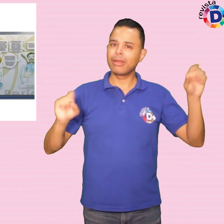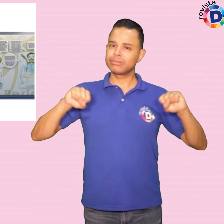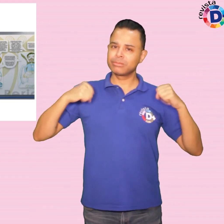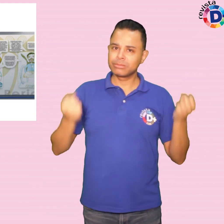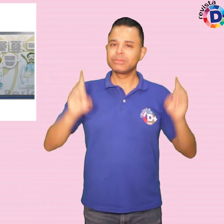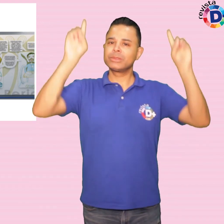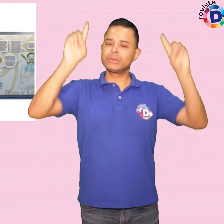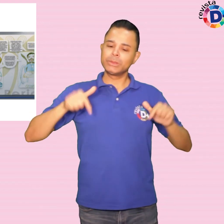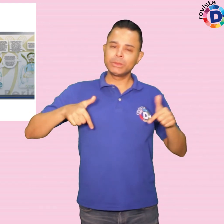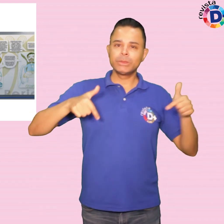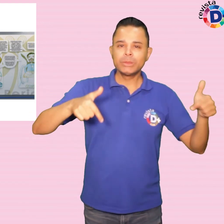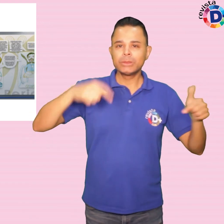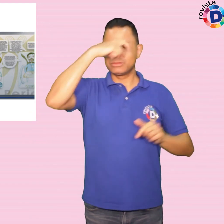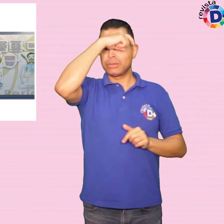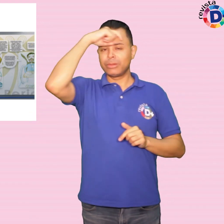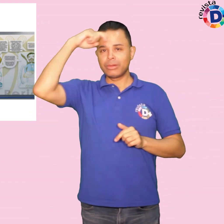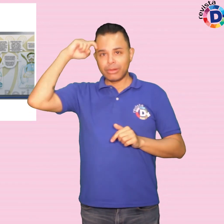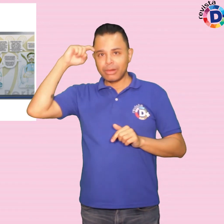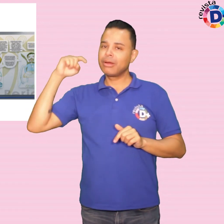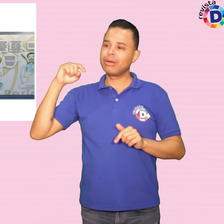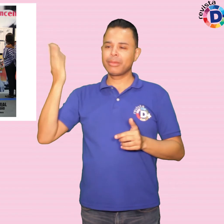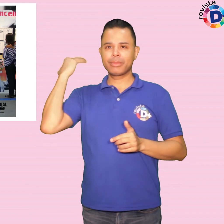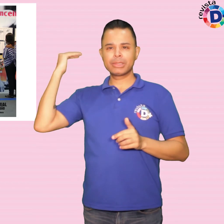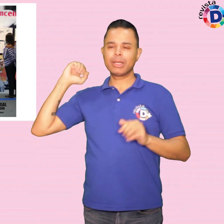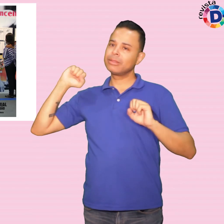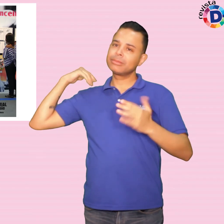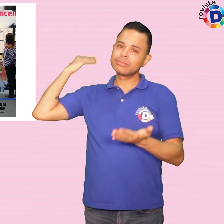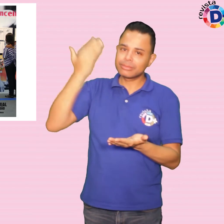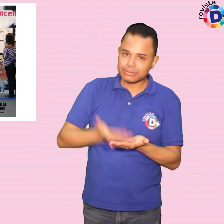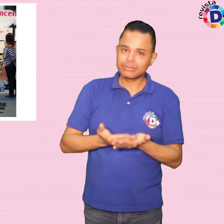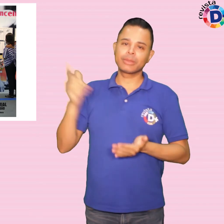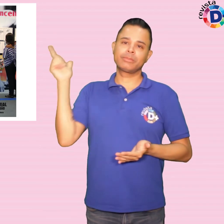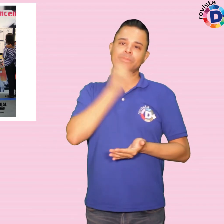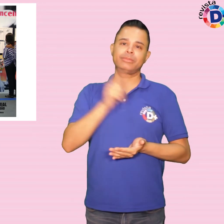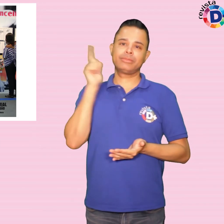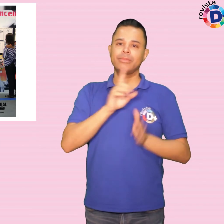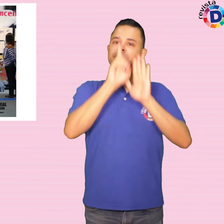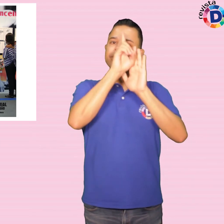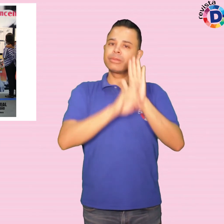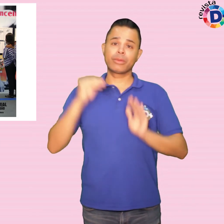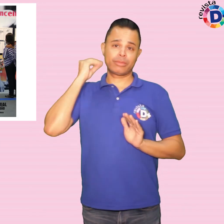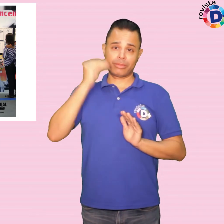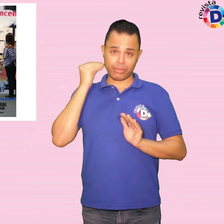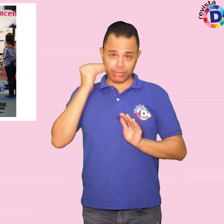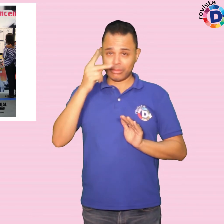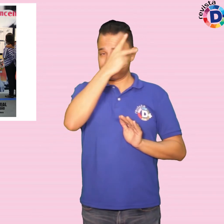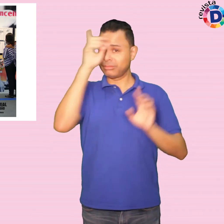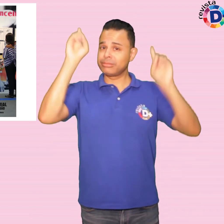lutas e as várias iniciativas que incentivaram as conquistas e melhores oportunidades às pessoas com